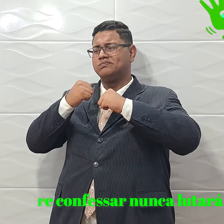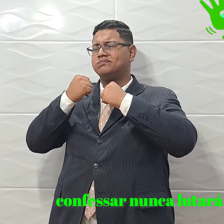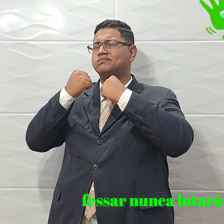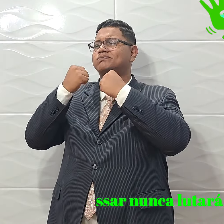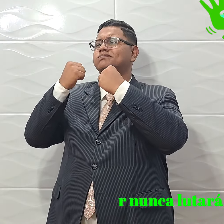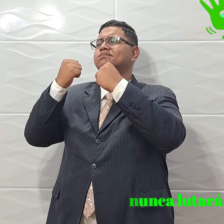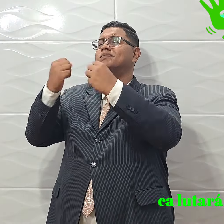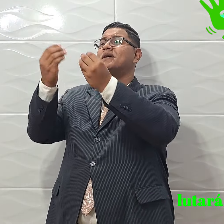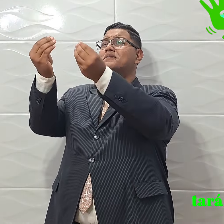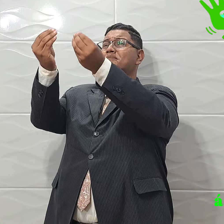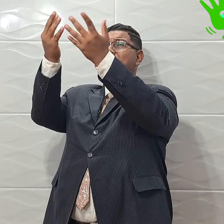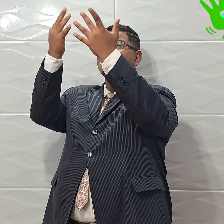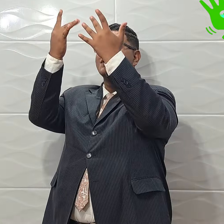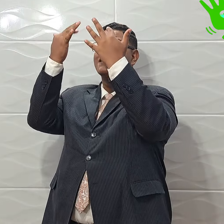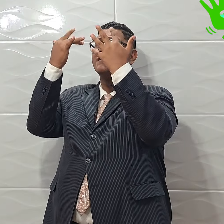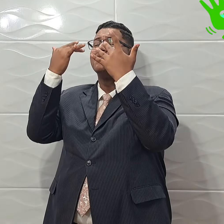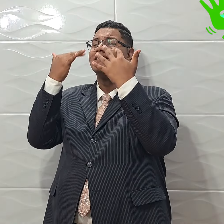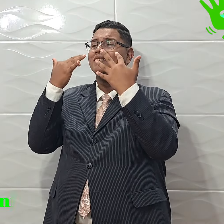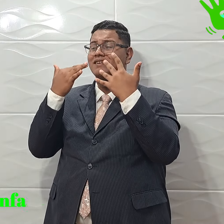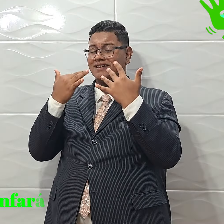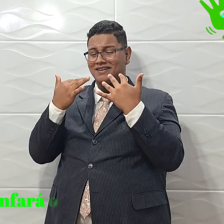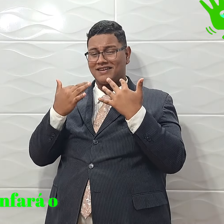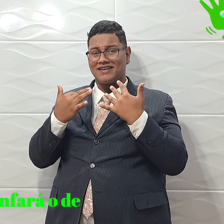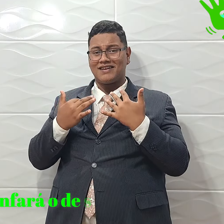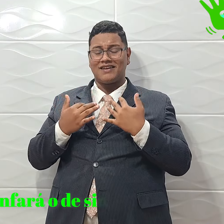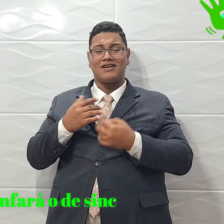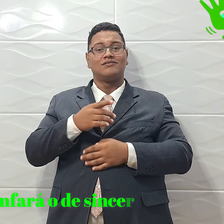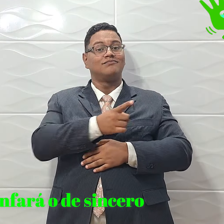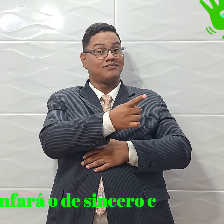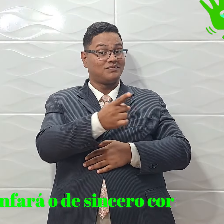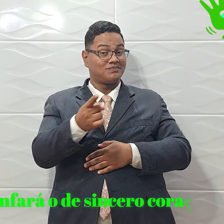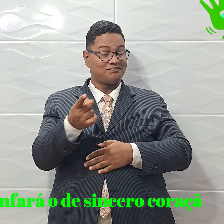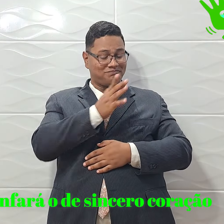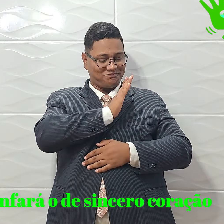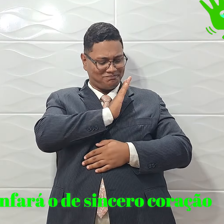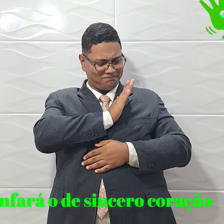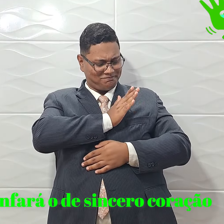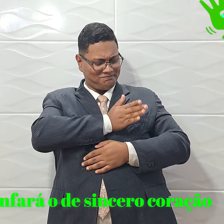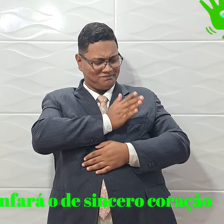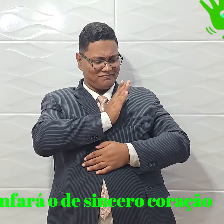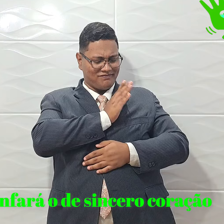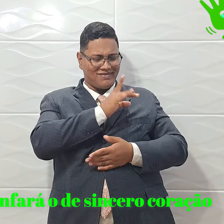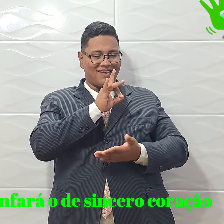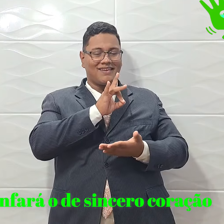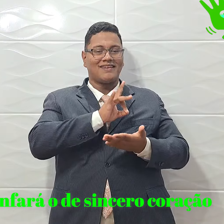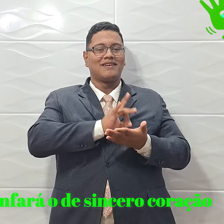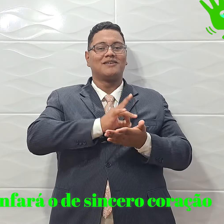vão Só triunfará o de sincero